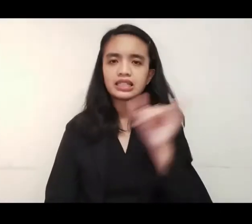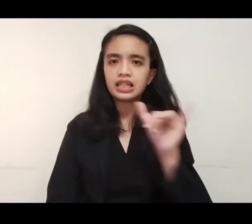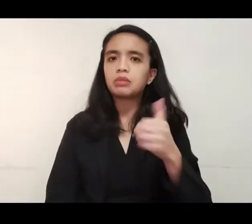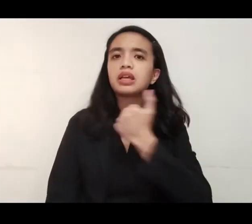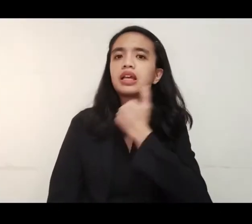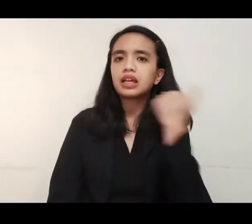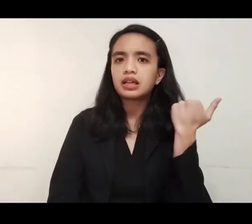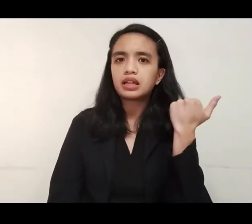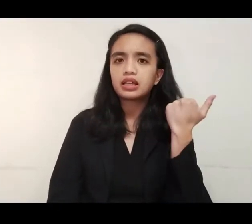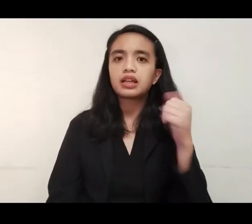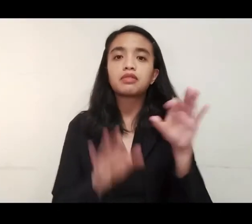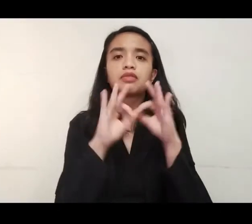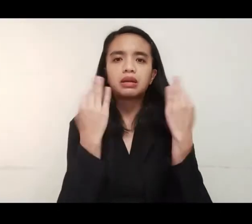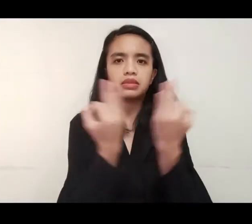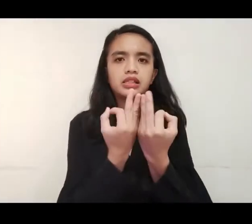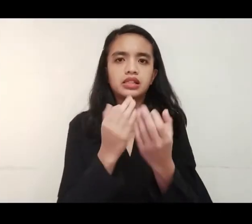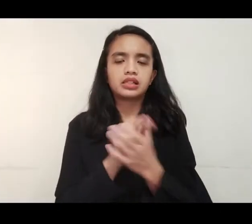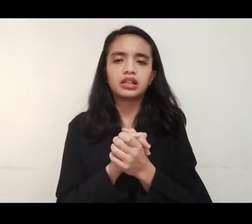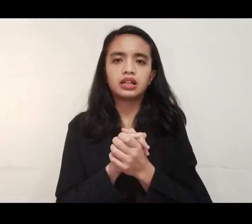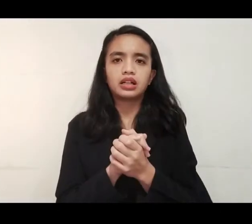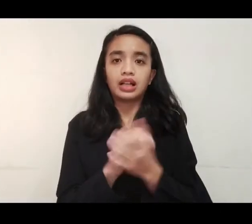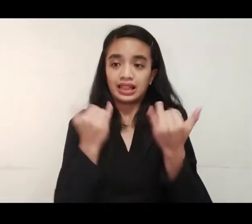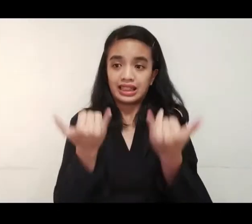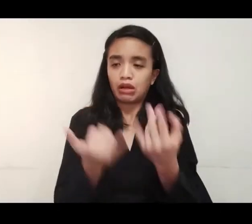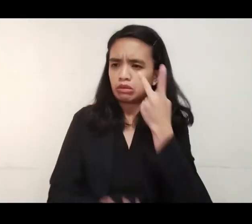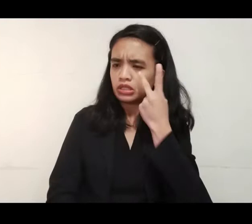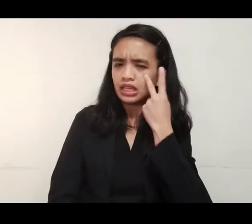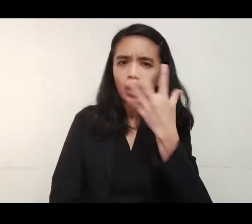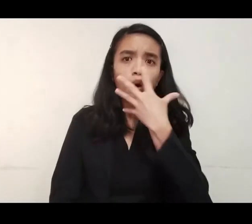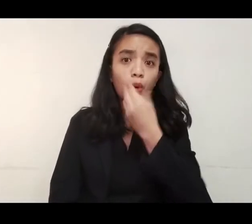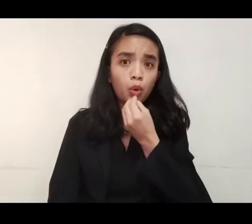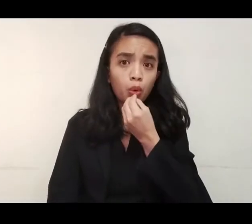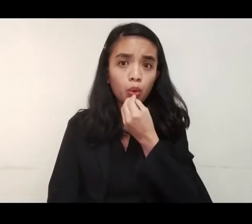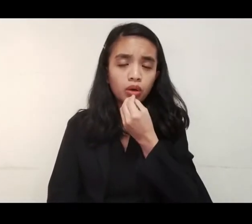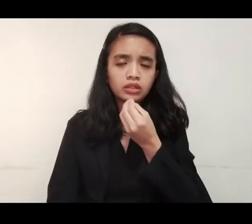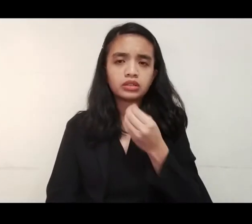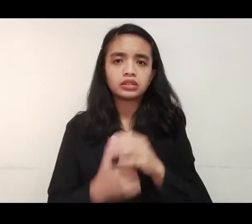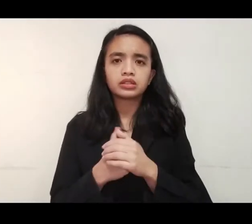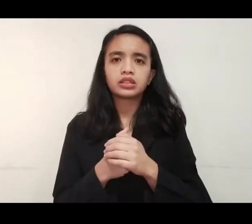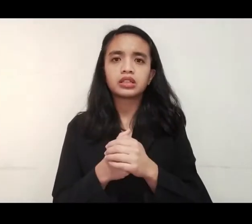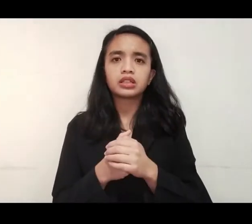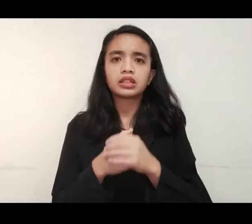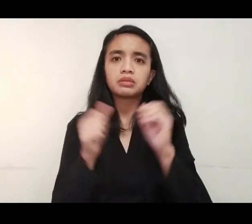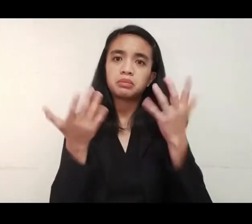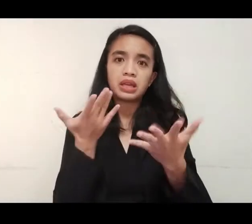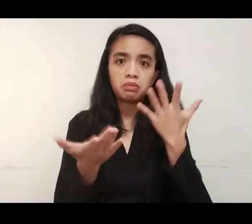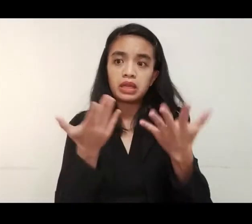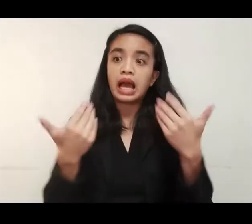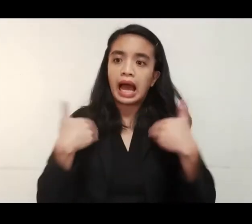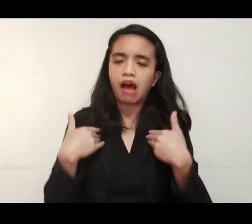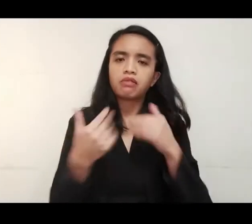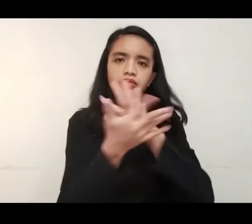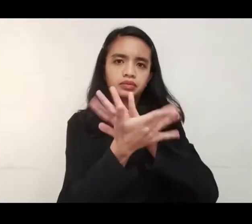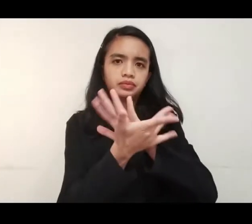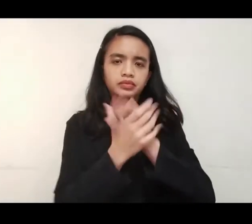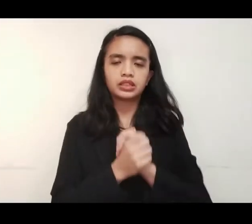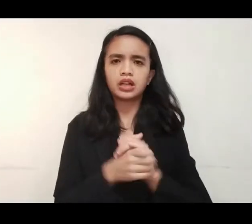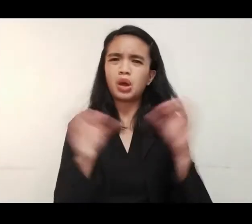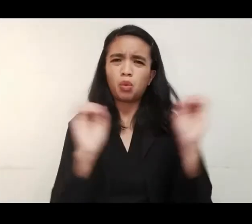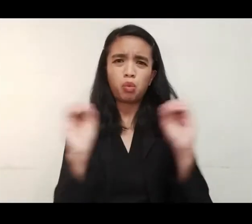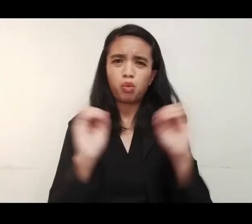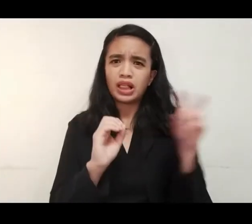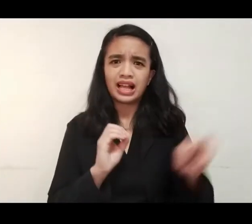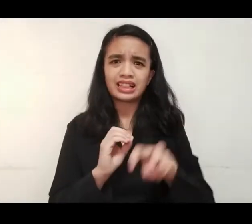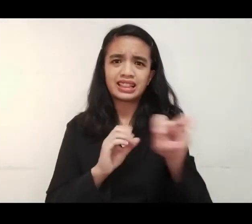po yung iba po niyang family members. At tinitingnan po natin kung sino po sa kanila yung pwedeng naging carrier po. Walang travel